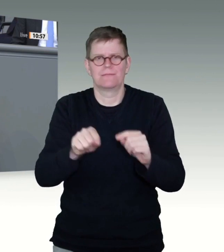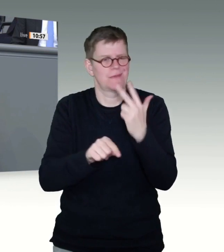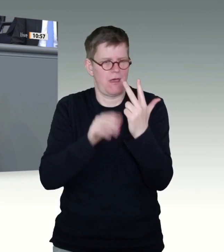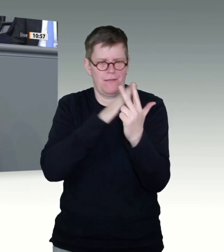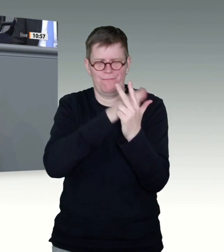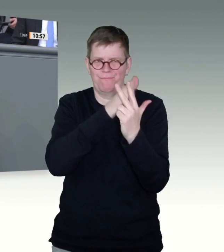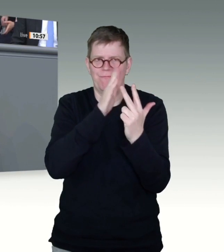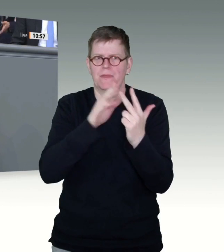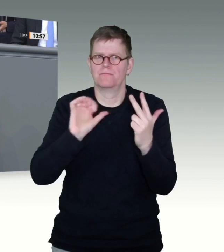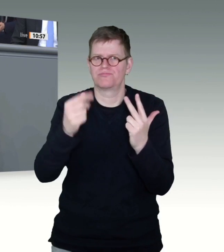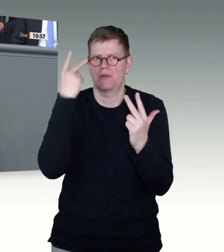Verläufen durch Covid-19.